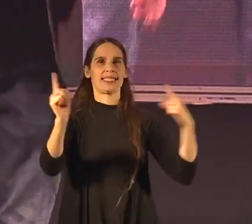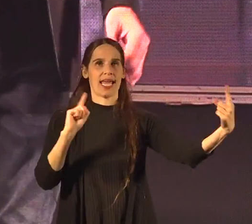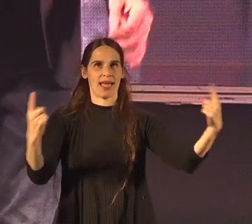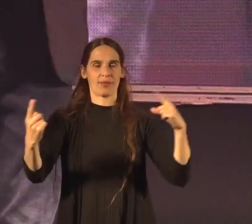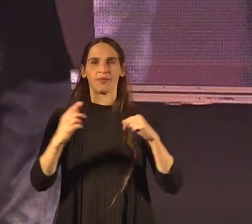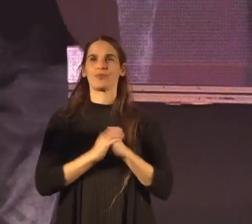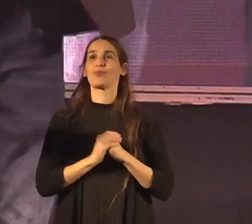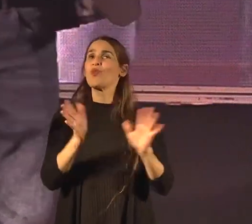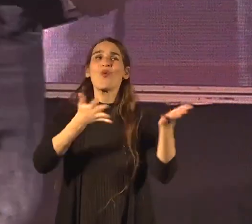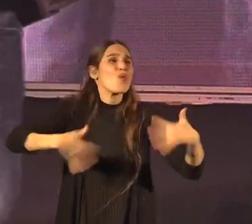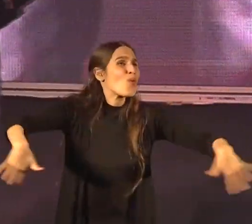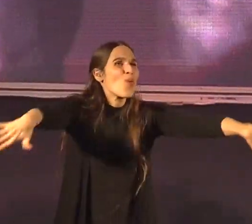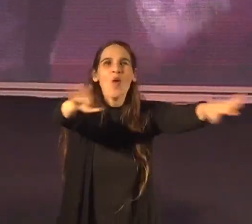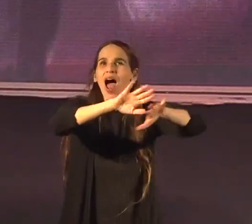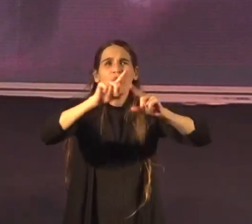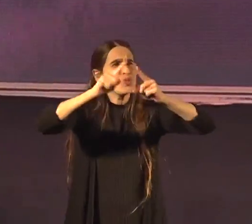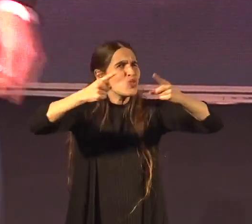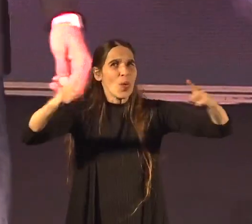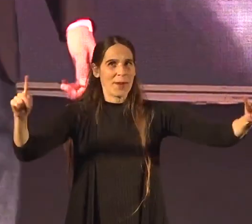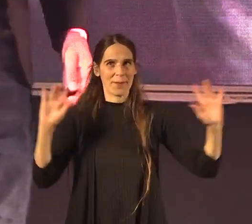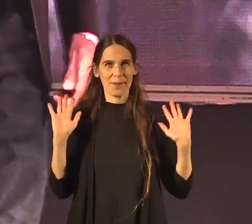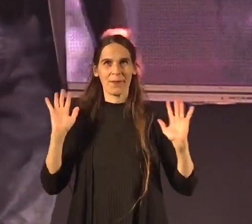זה כולנו שונים